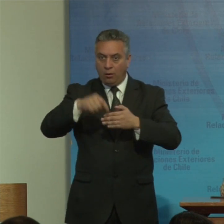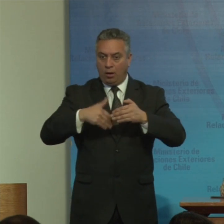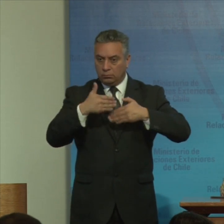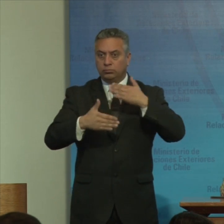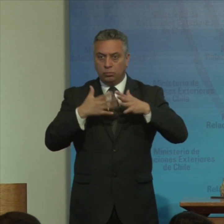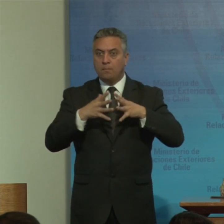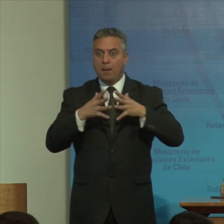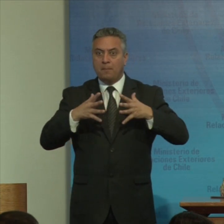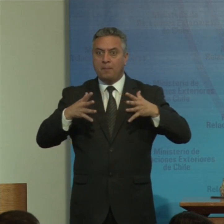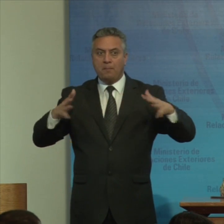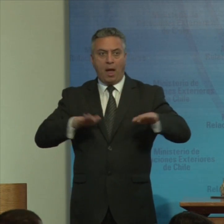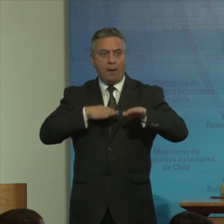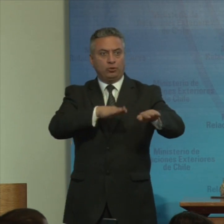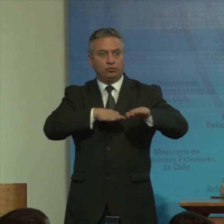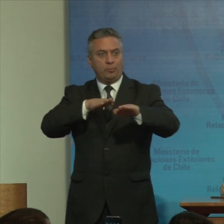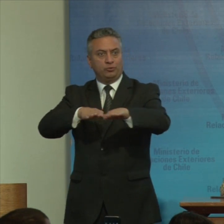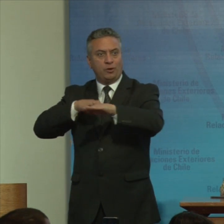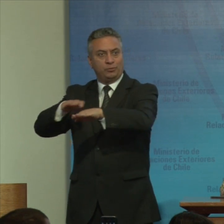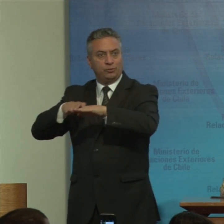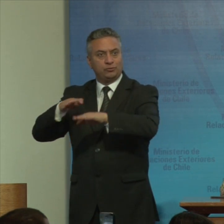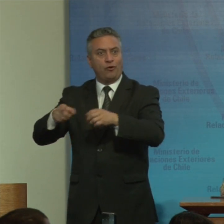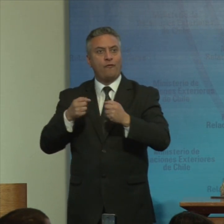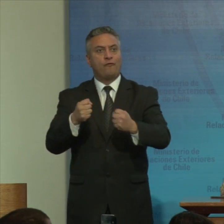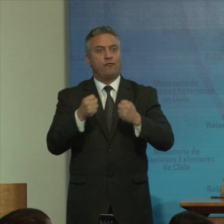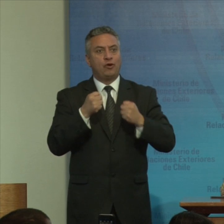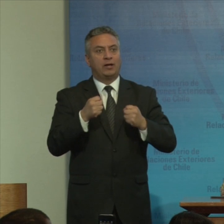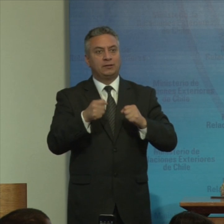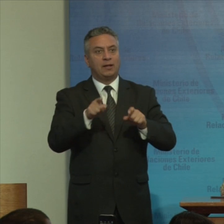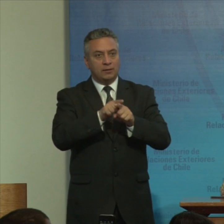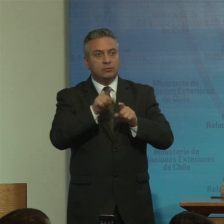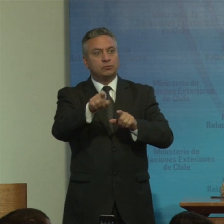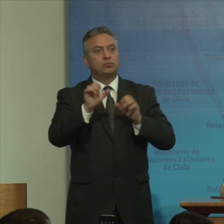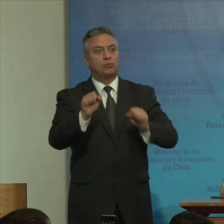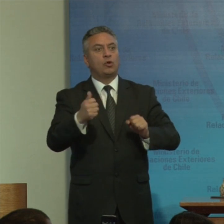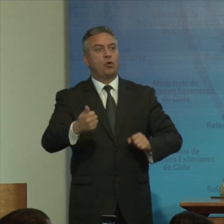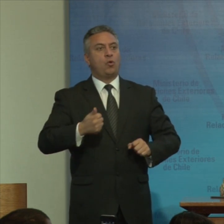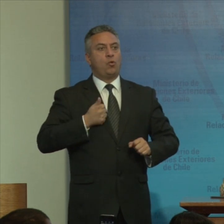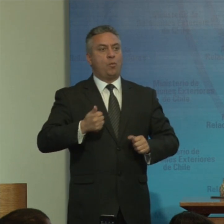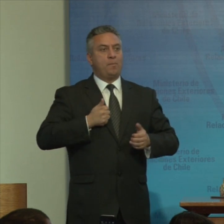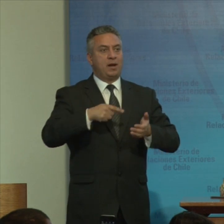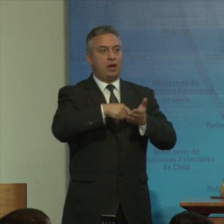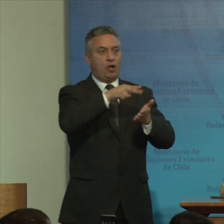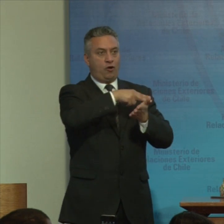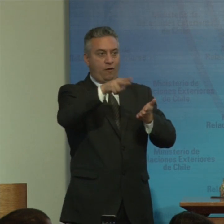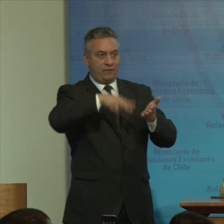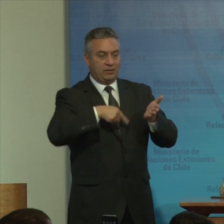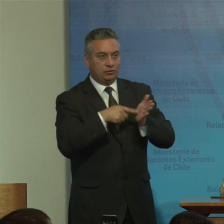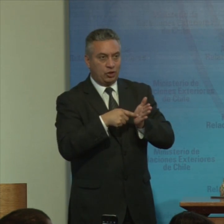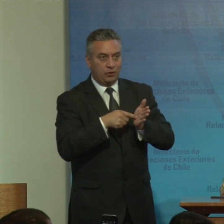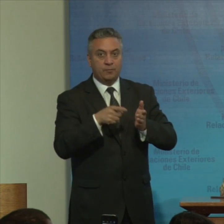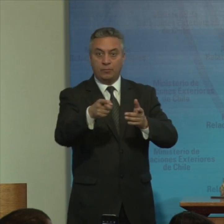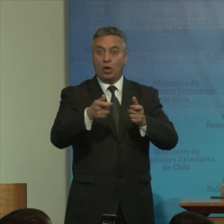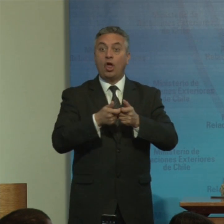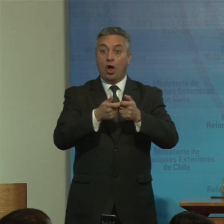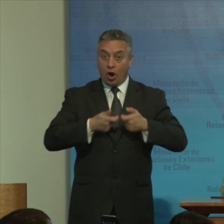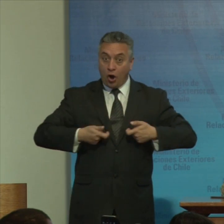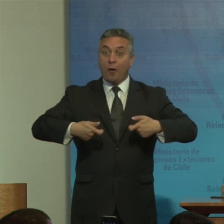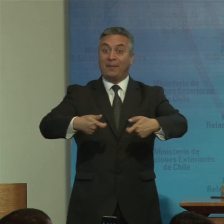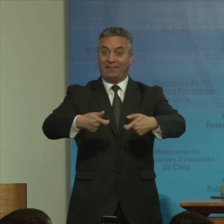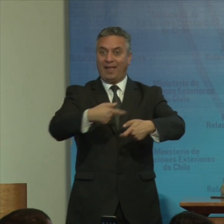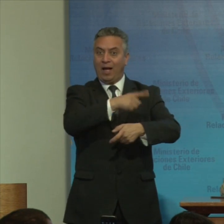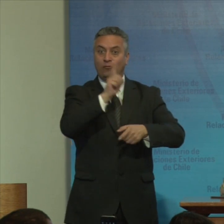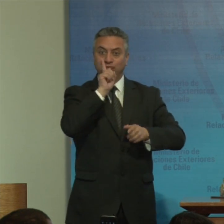apoyo fuerte para apoyar justamente la aplicación de la convención el comité que representa María Soledad